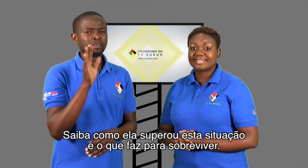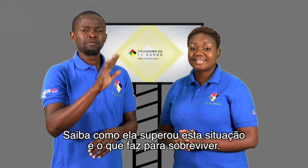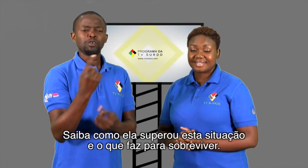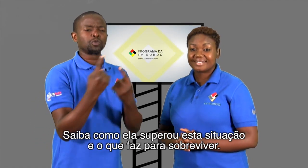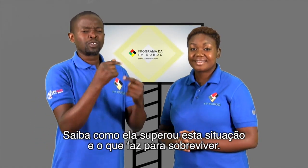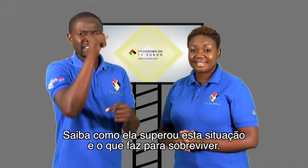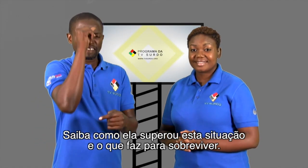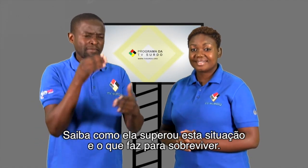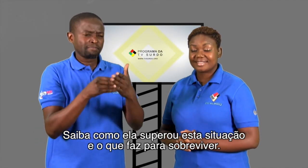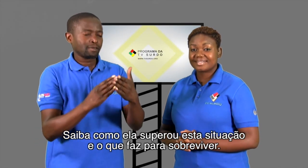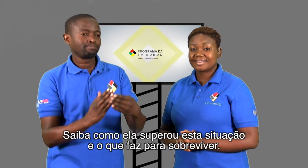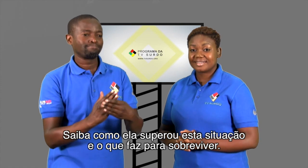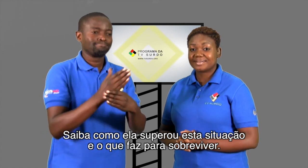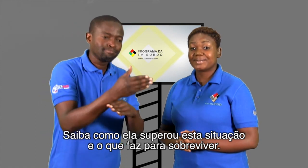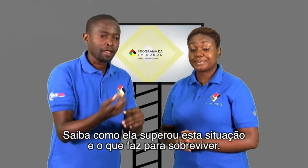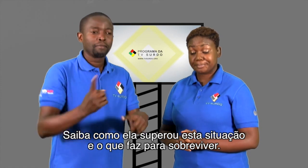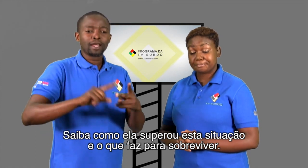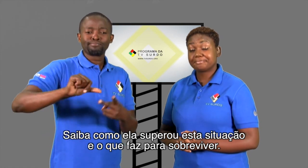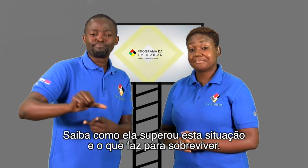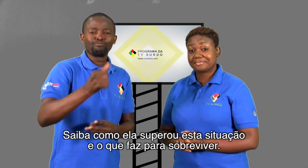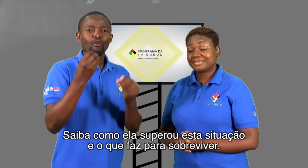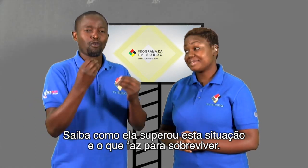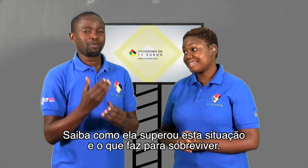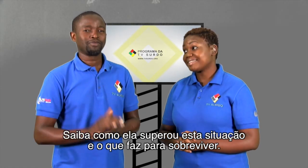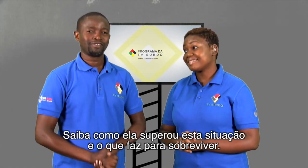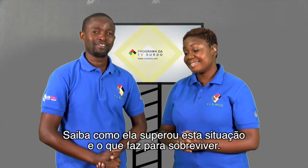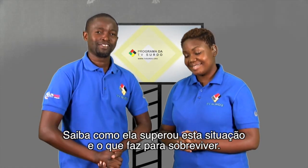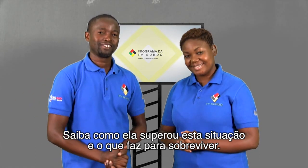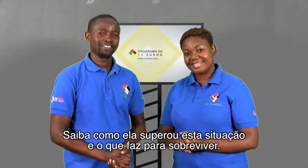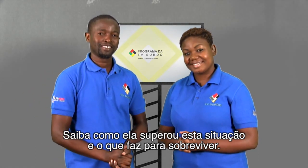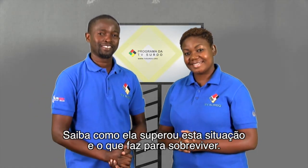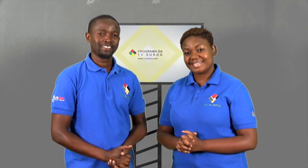Saiba como ela superou esta situação e o que o faz para sobreviver.